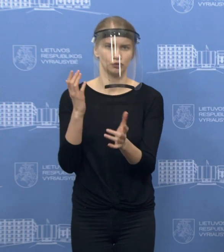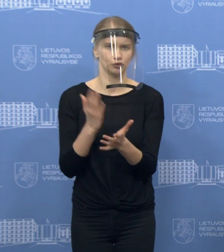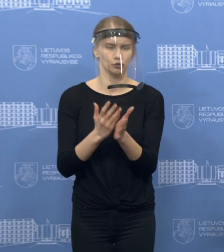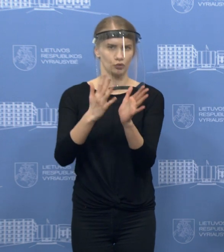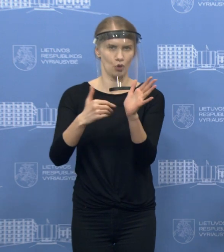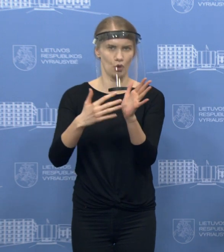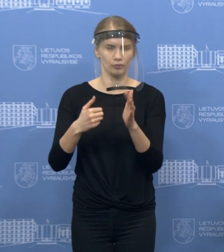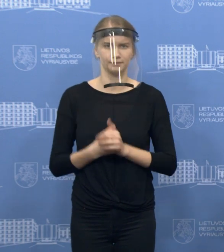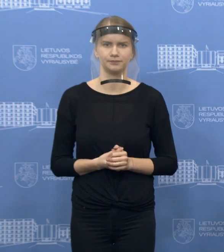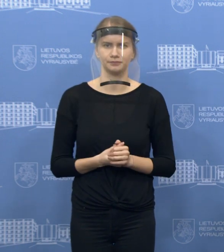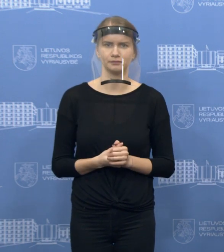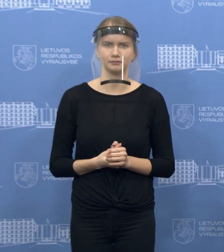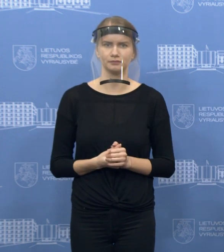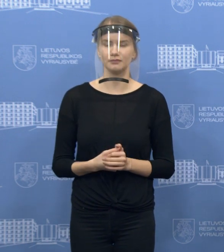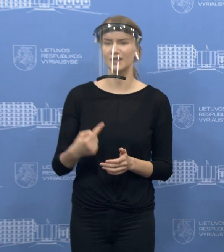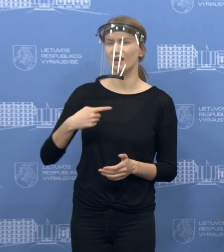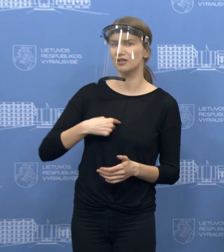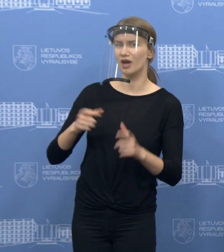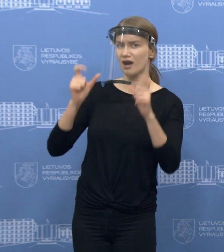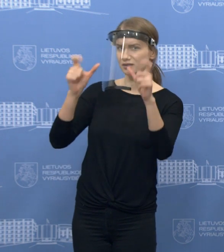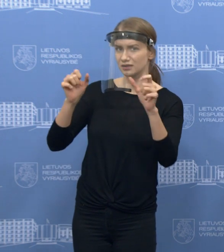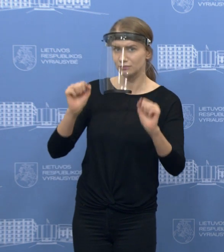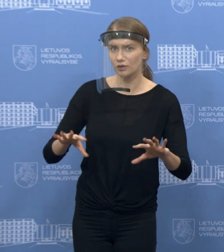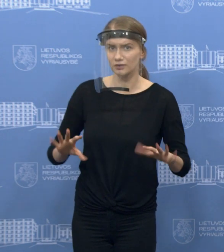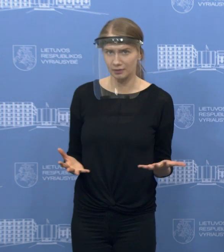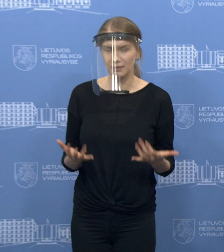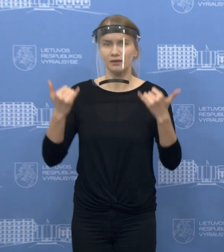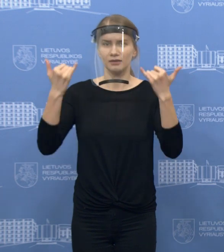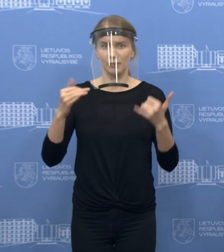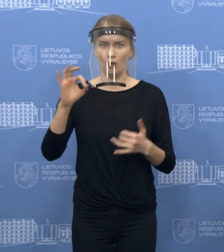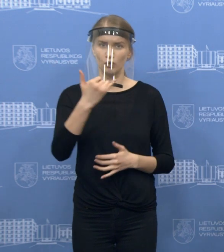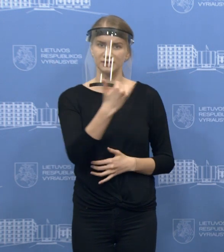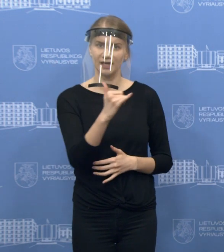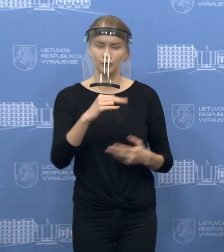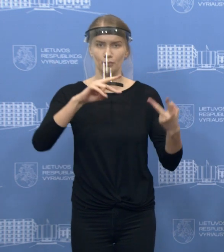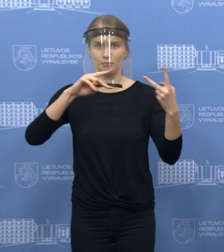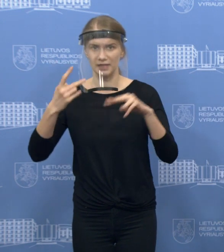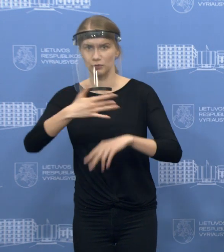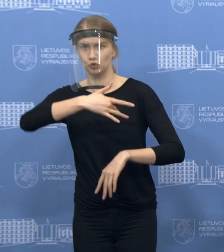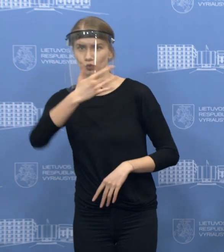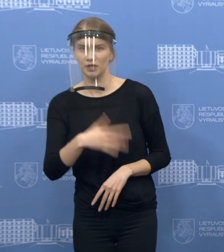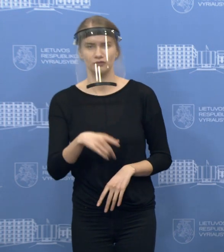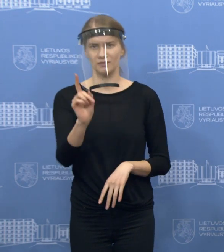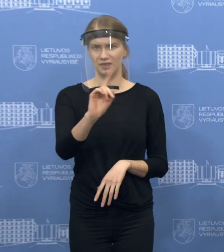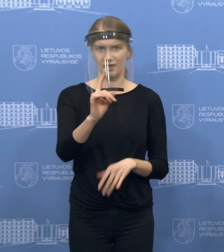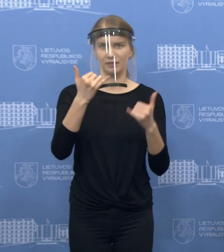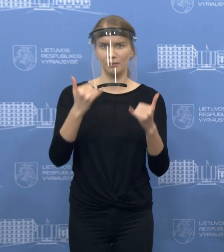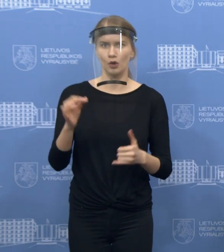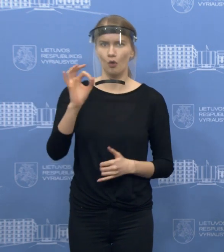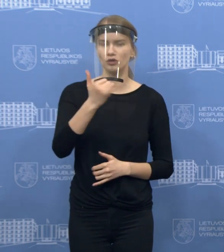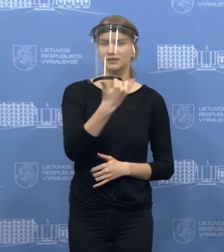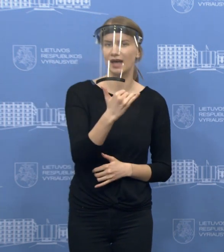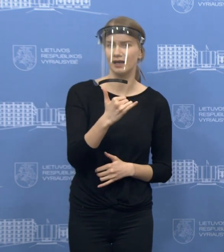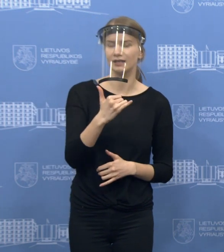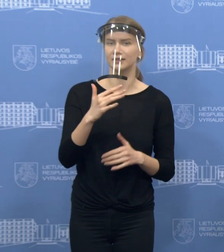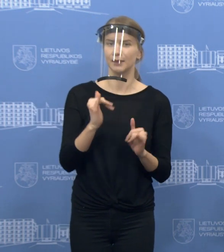sprendimai. Aš noriu pasakyti, kad nes kalbant šiandien apie sąlygų, galbūt, pakeitimą ar sugrieštinimą. Kalbant apie sąlygų atpalaidavimą,